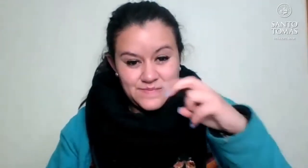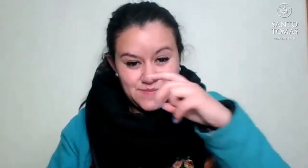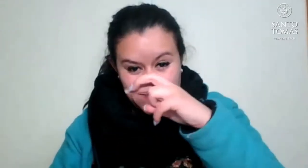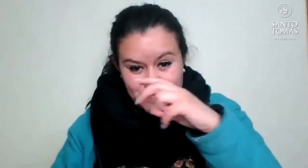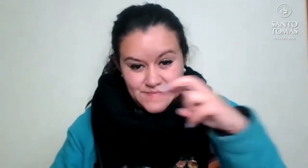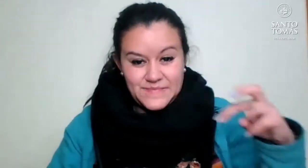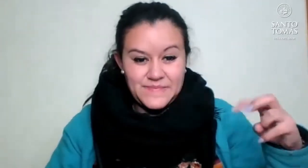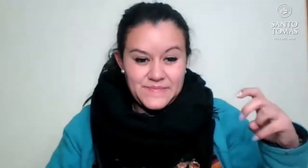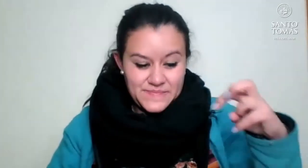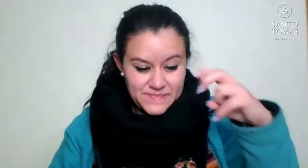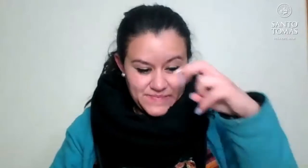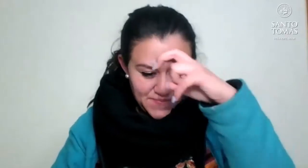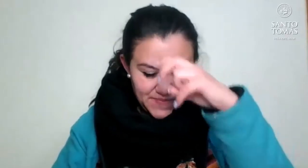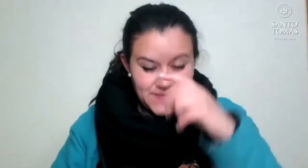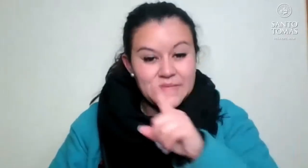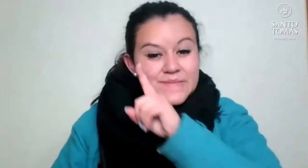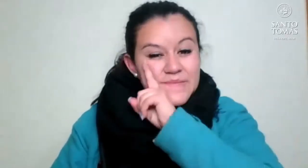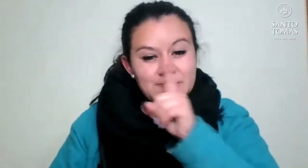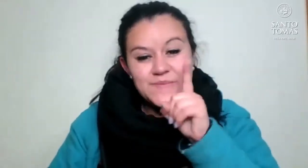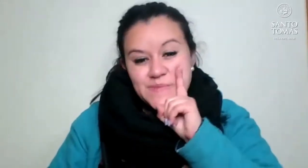Cruz. Calera.